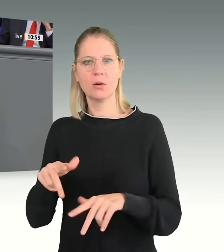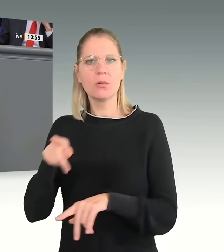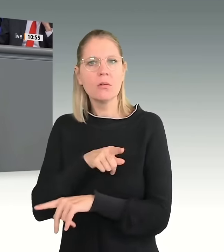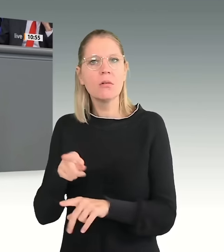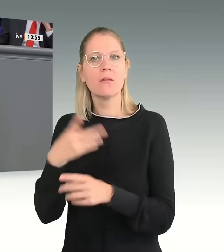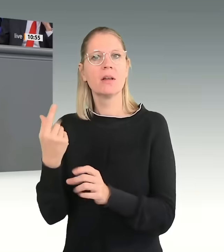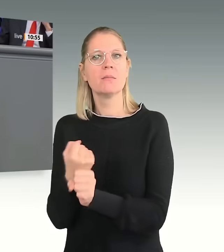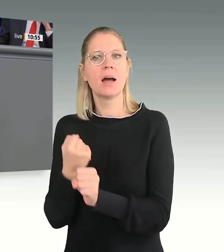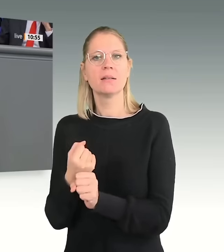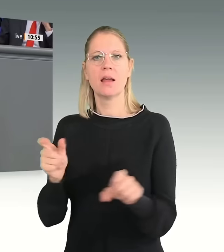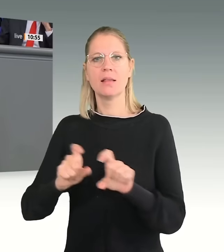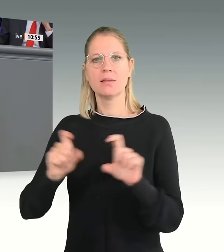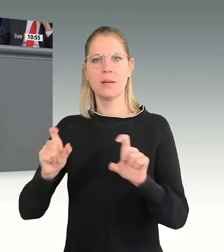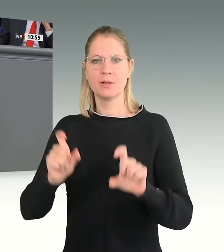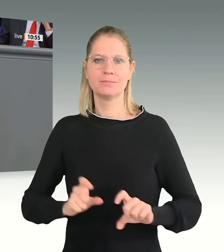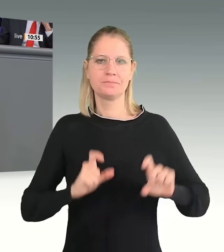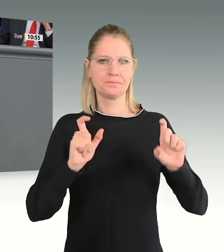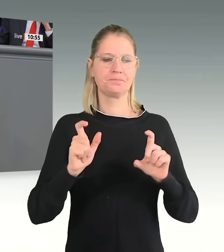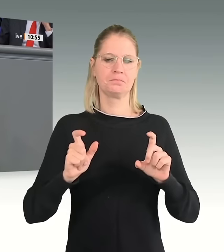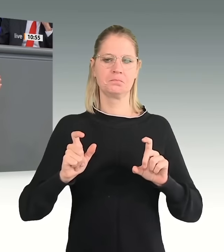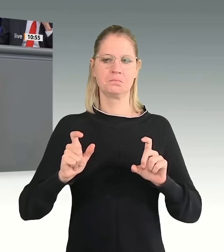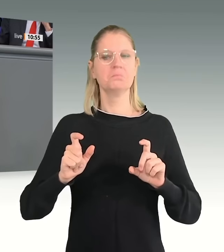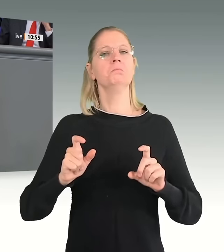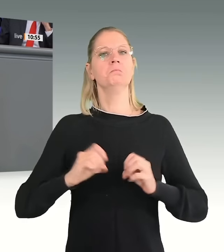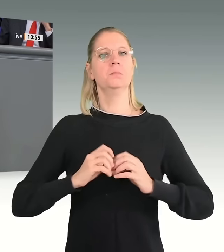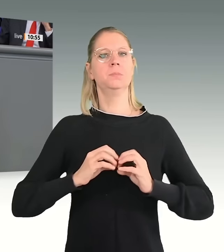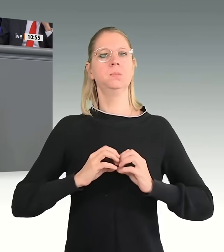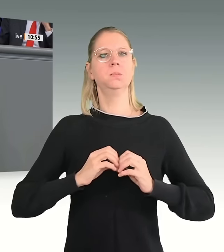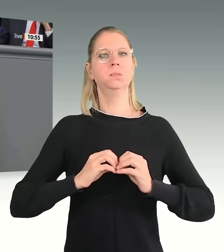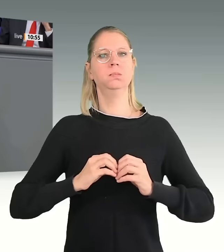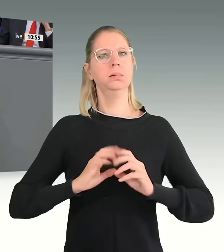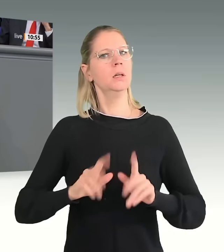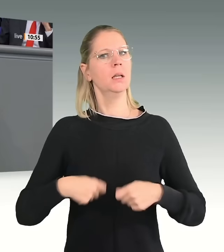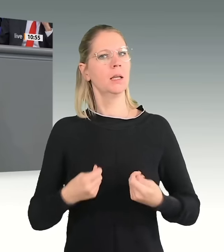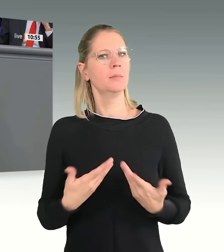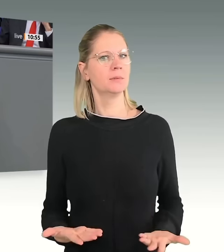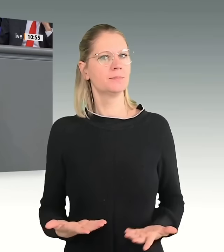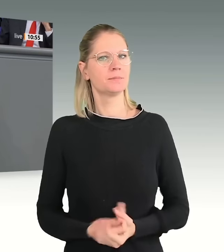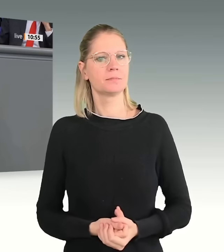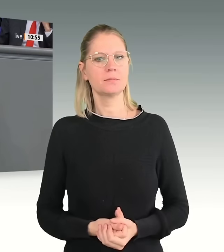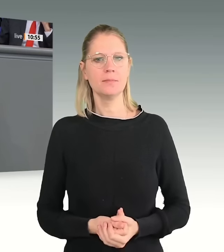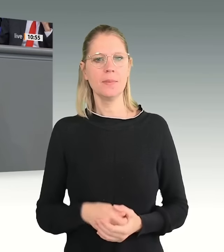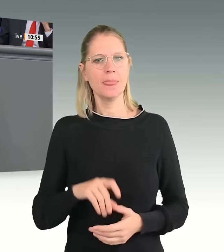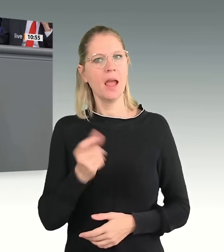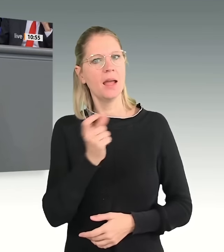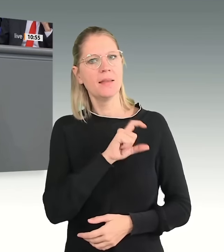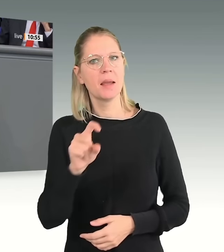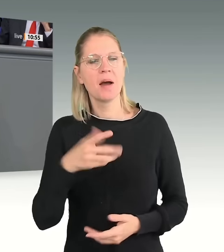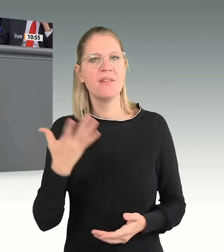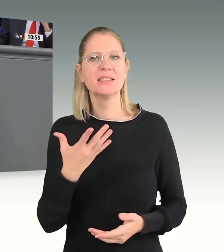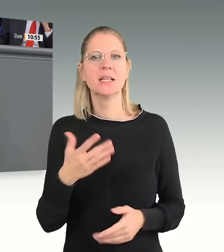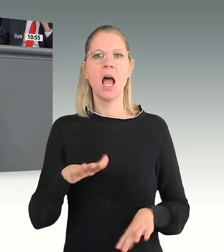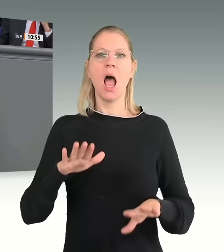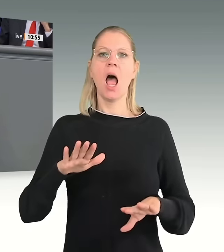Und eines der Themen, das auf der Agenda steht, ist nun mal auch das Asylbewerberleistungsgesetz. Es geht bei